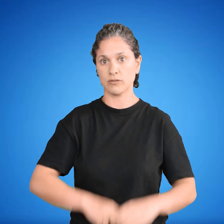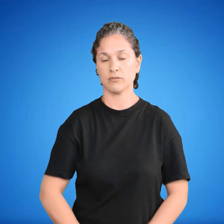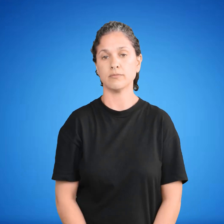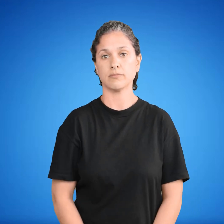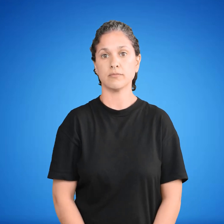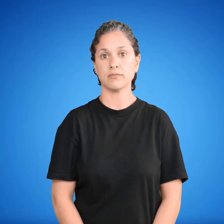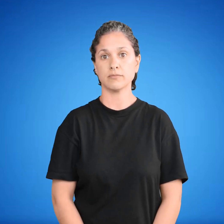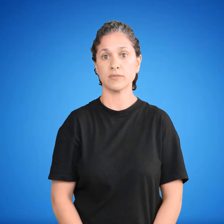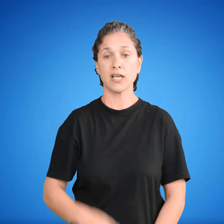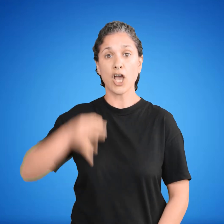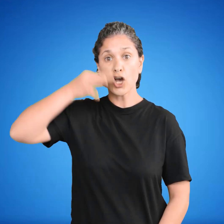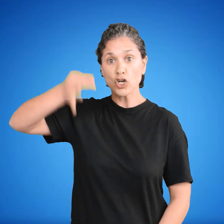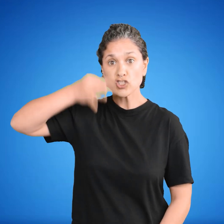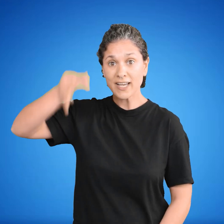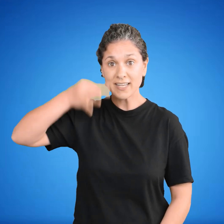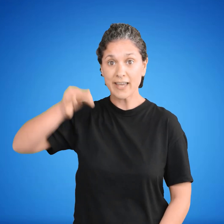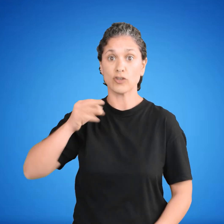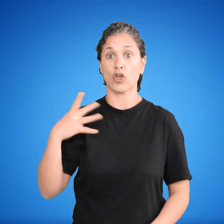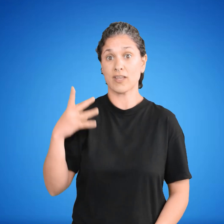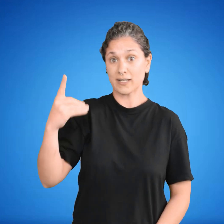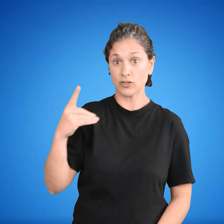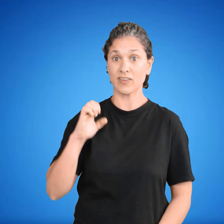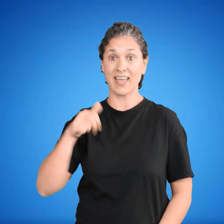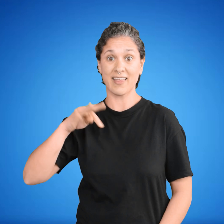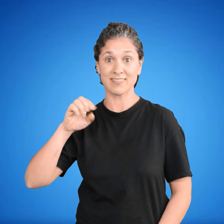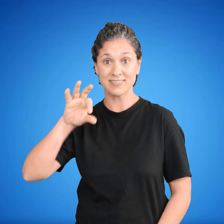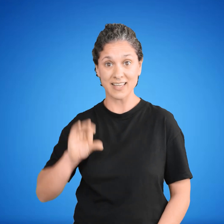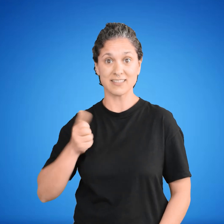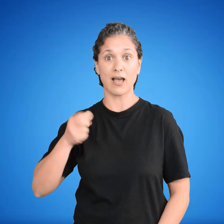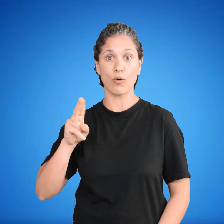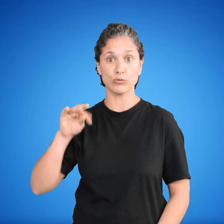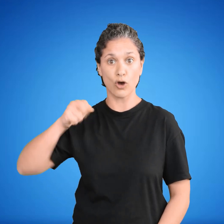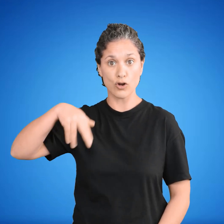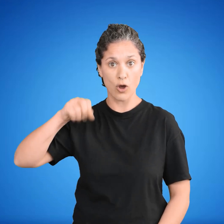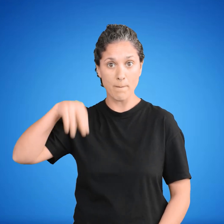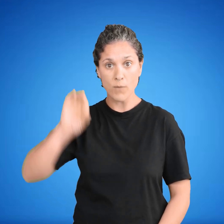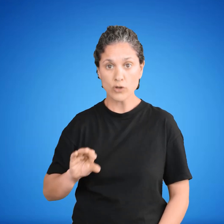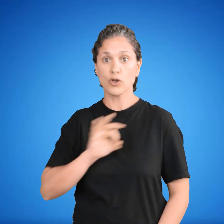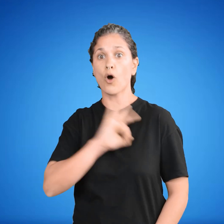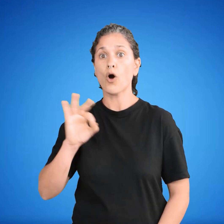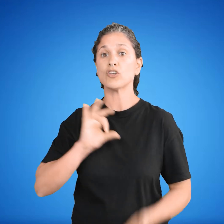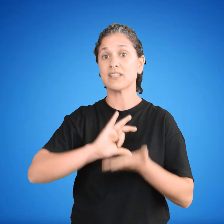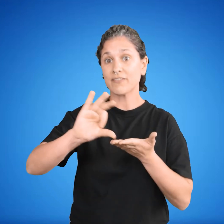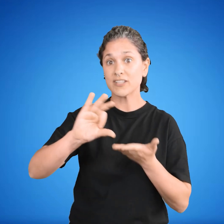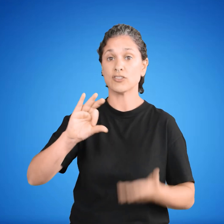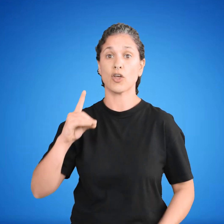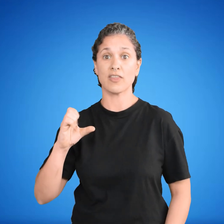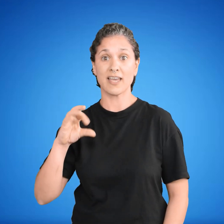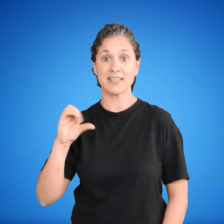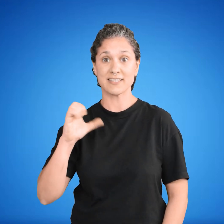Para los consejeros y directores de los entes autónomos y de los servicios descentralizados estará a lo previsto en el artículo 201.